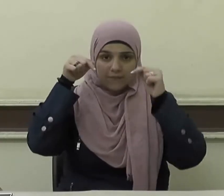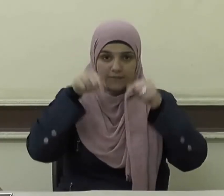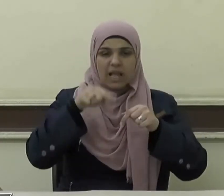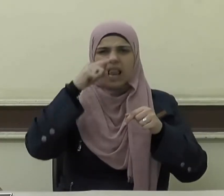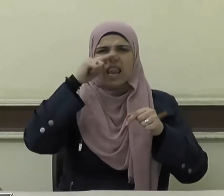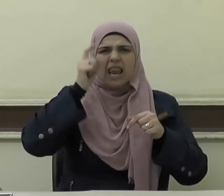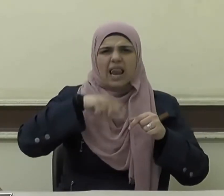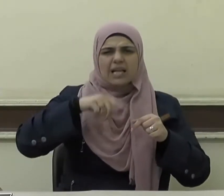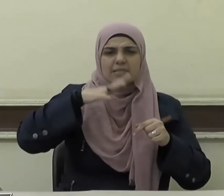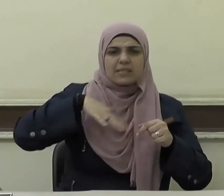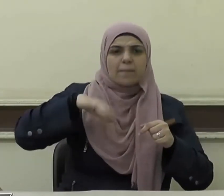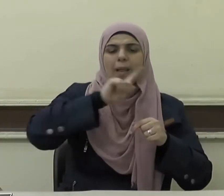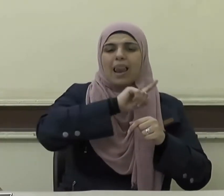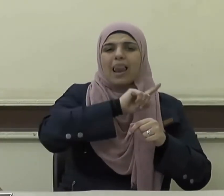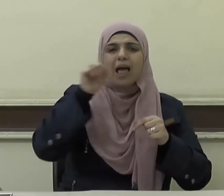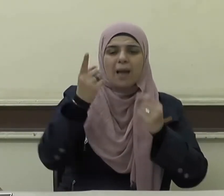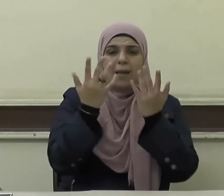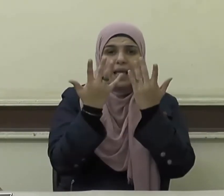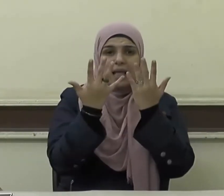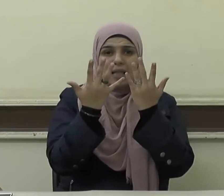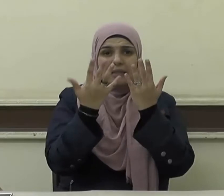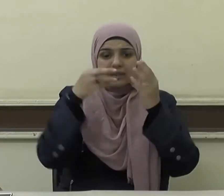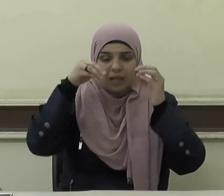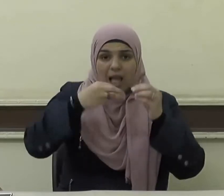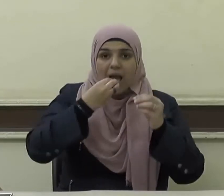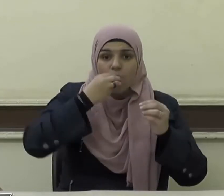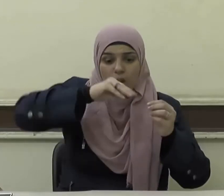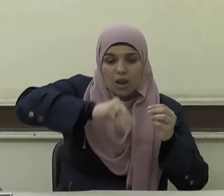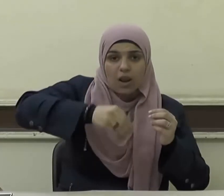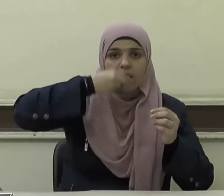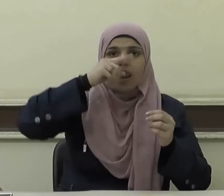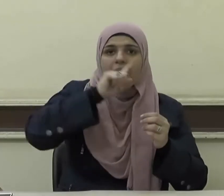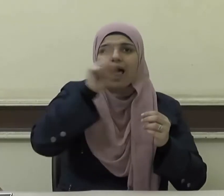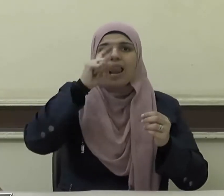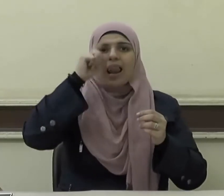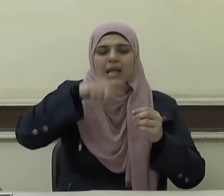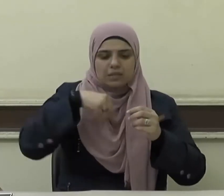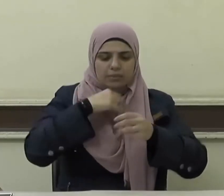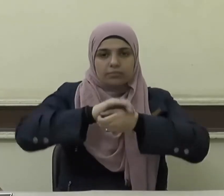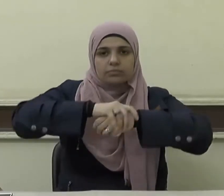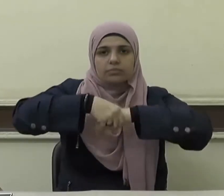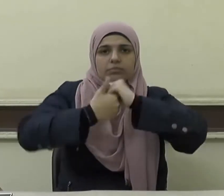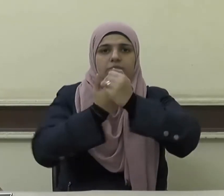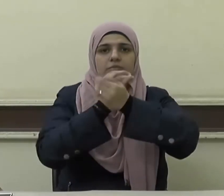فلا يغمس يده في الإناء حتى يغسلها ثلاثا